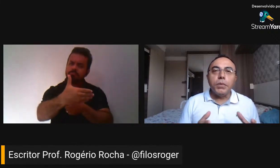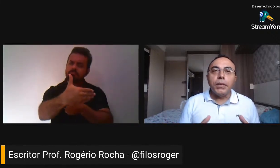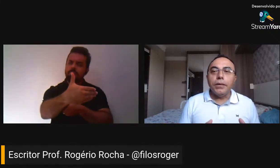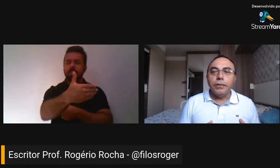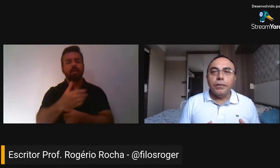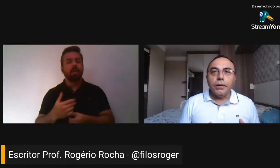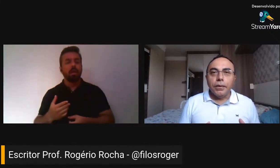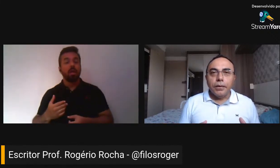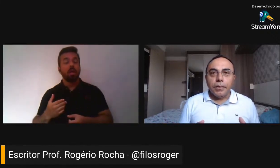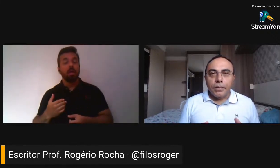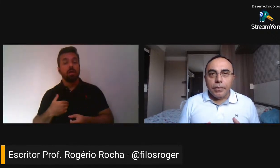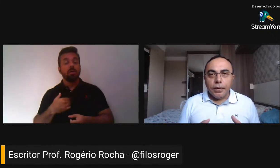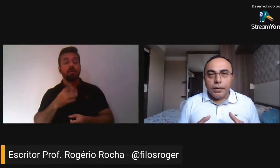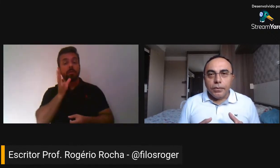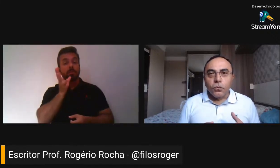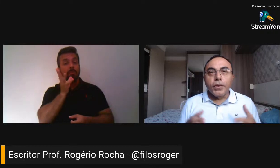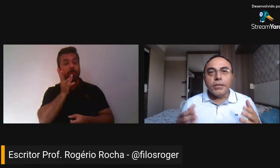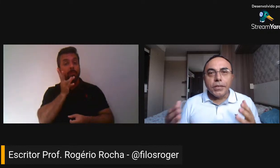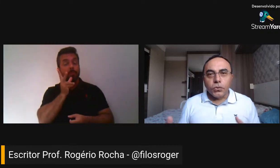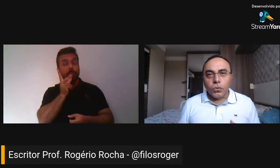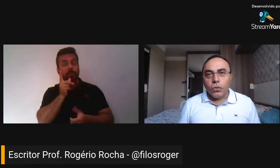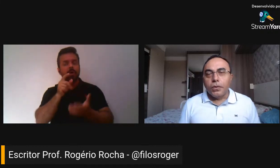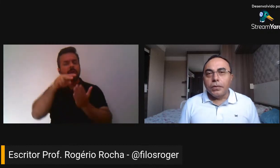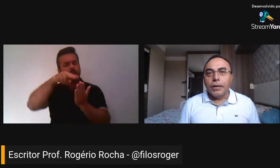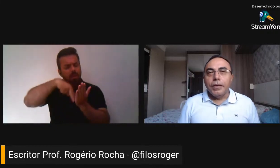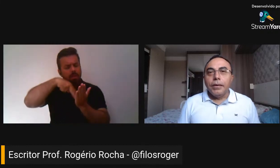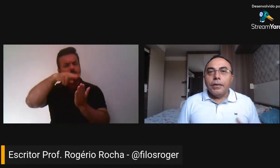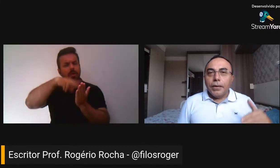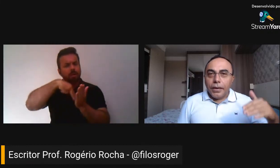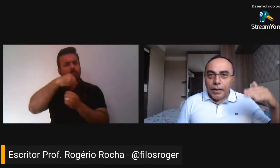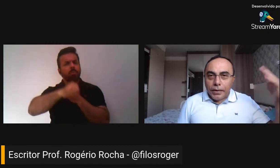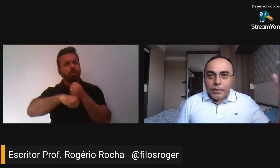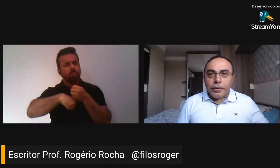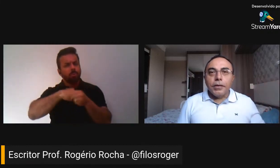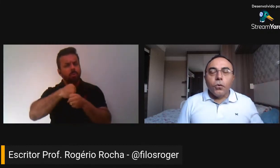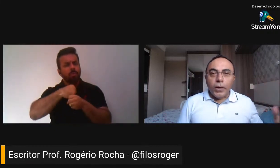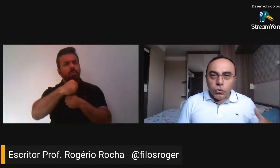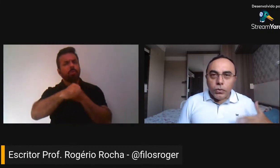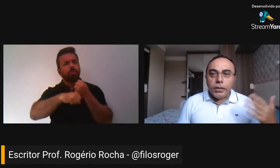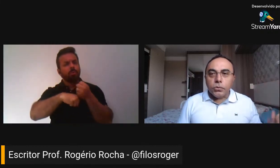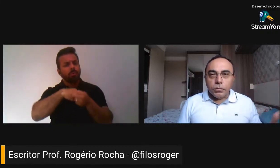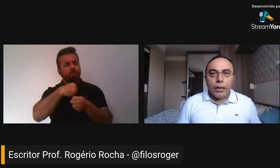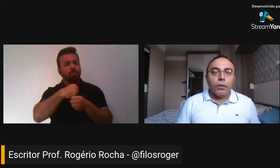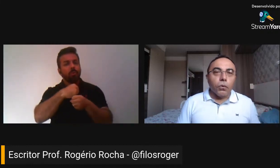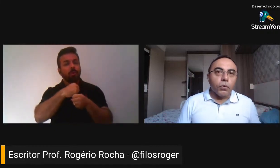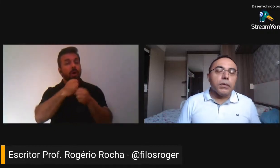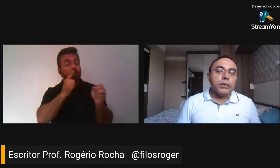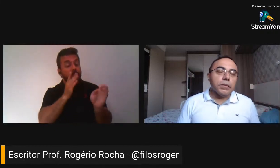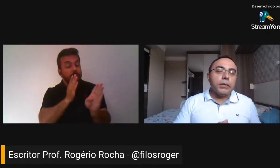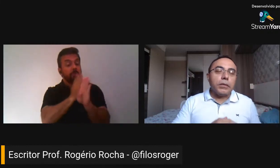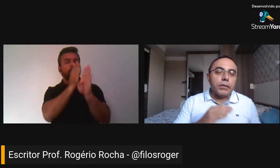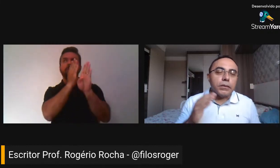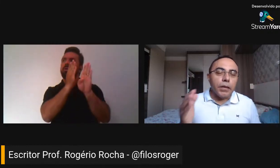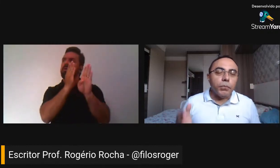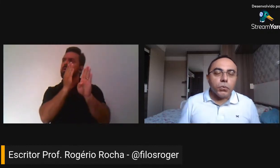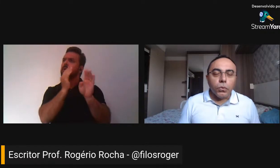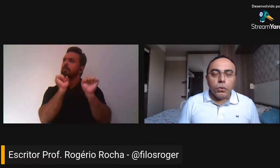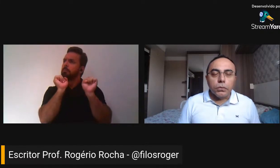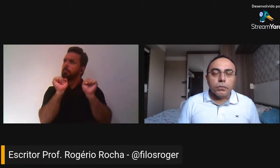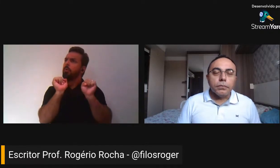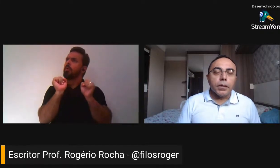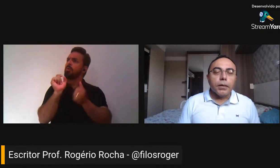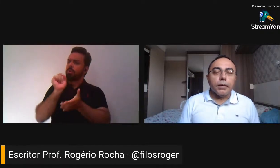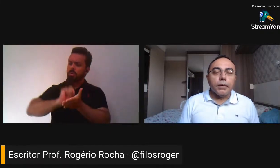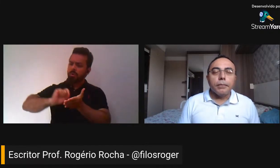me descobrir um escritor. Enquanto isso, ao longo desse tempo